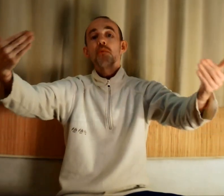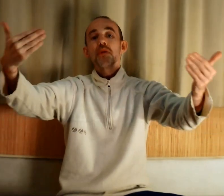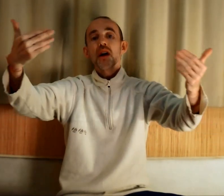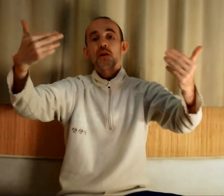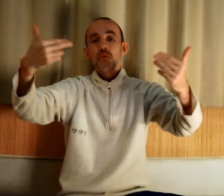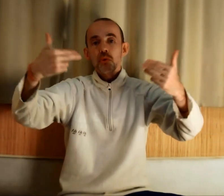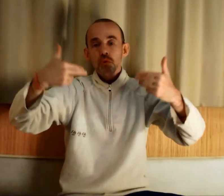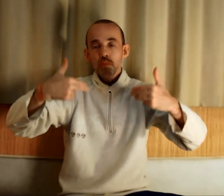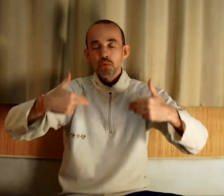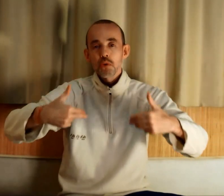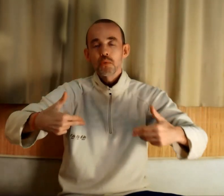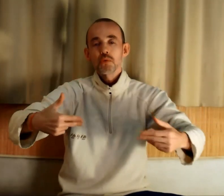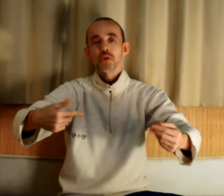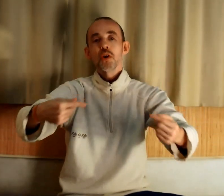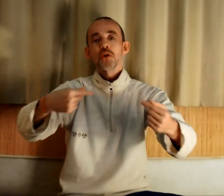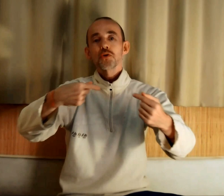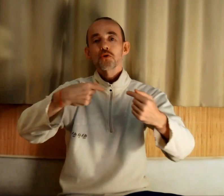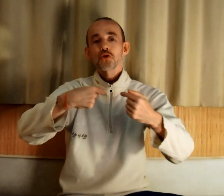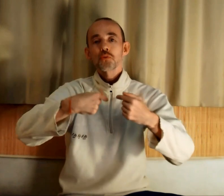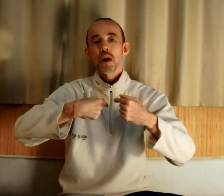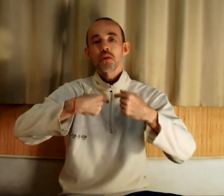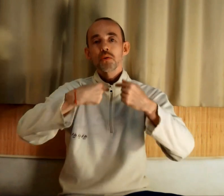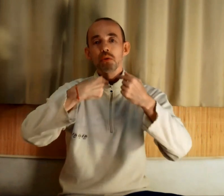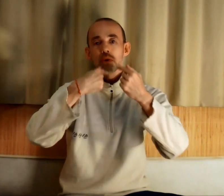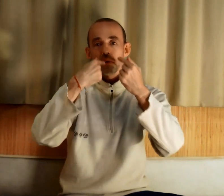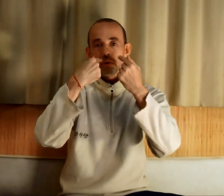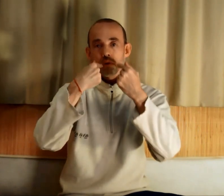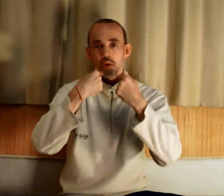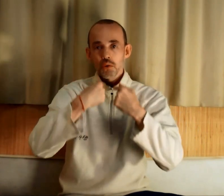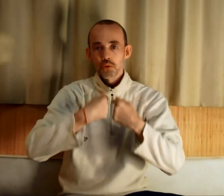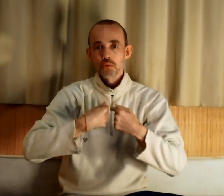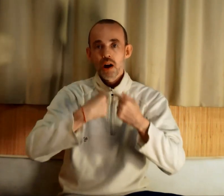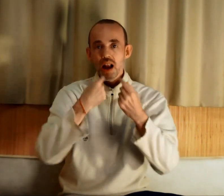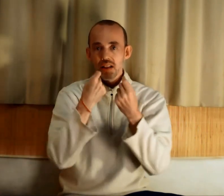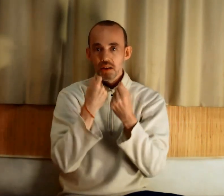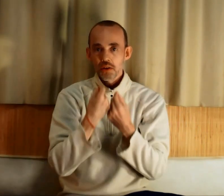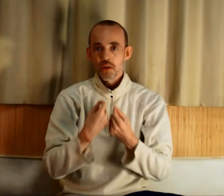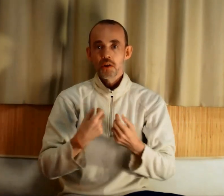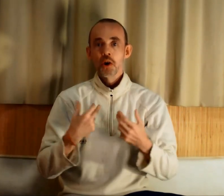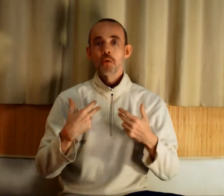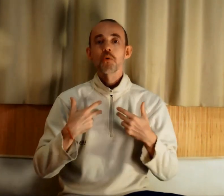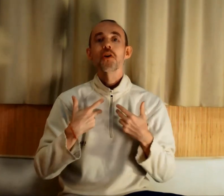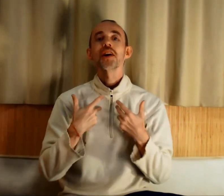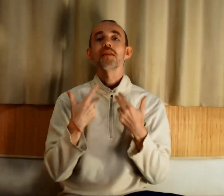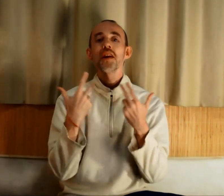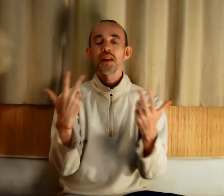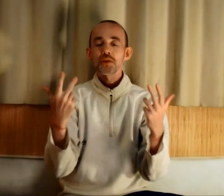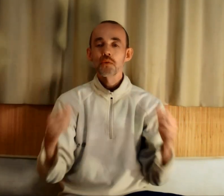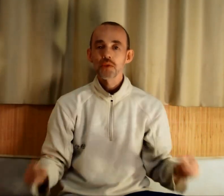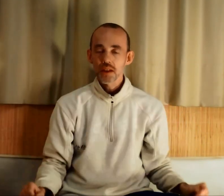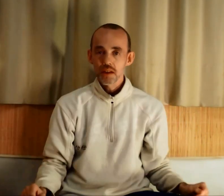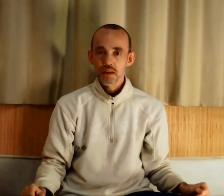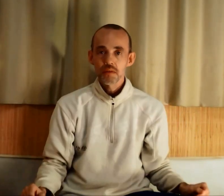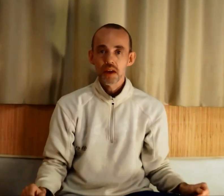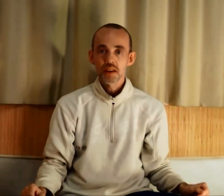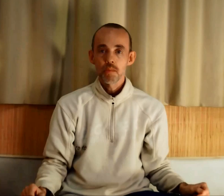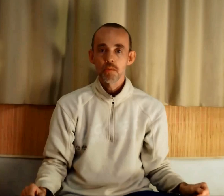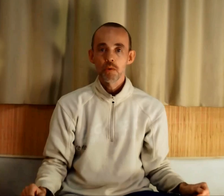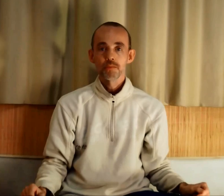peu, d'incluer de plus en plus ce chemin de retour à l'intérieur pour révéler ce que vous êtes véritablement.